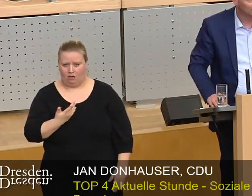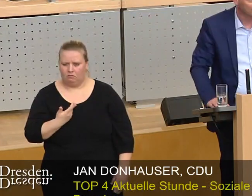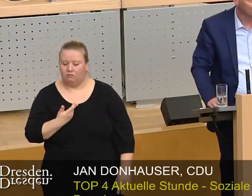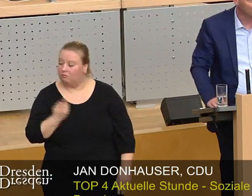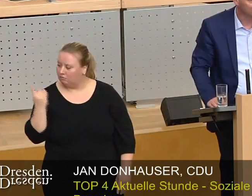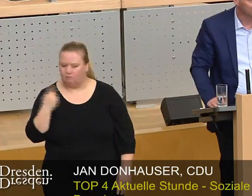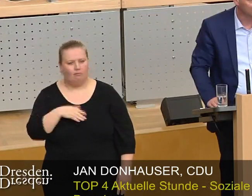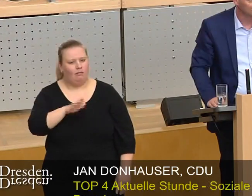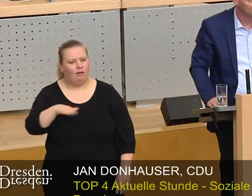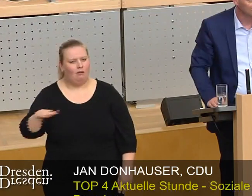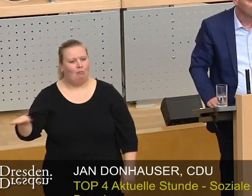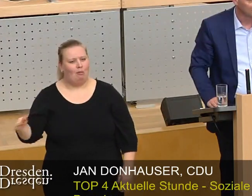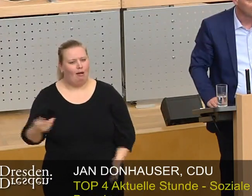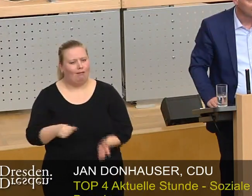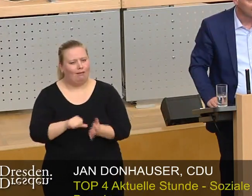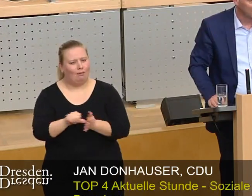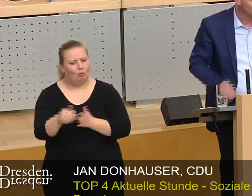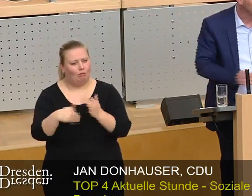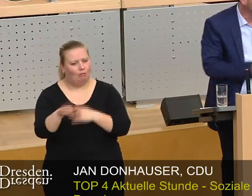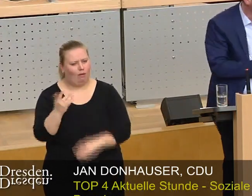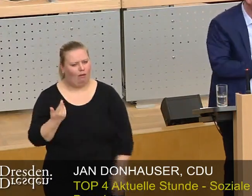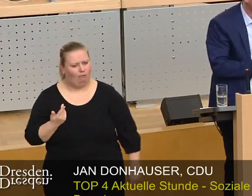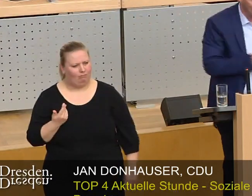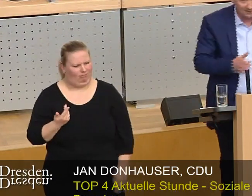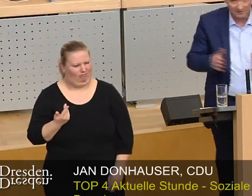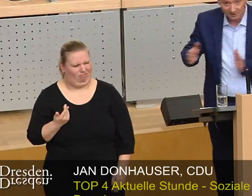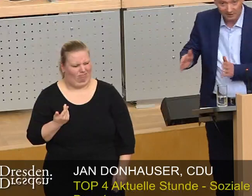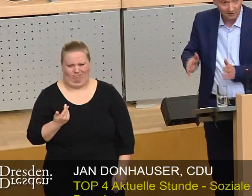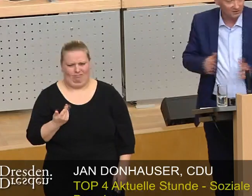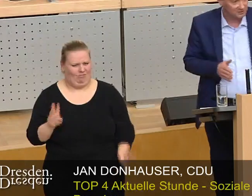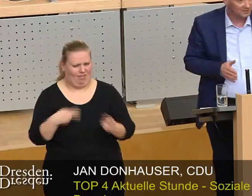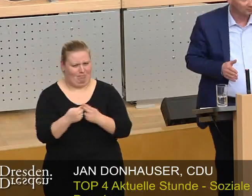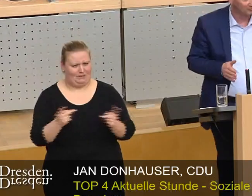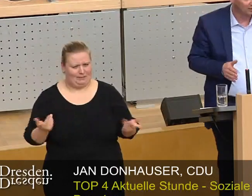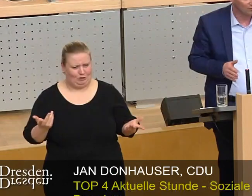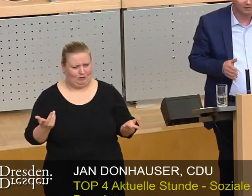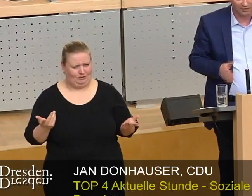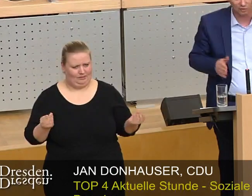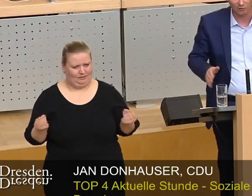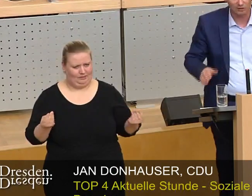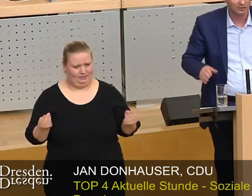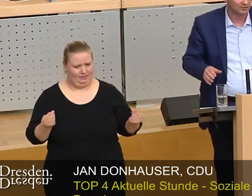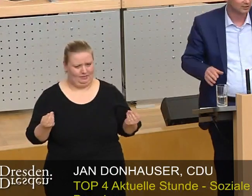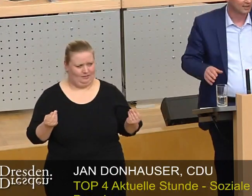Parkgebühren erhöhen. Das passt ja dann alles nicht richtig zusammen. Das